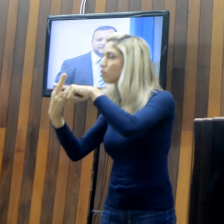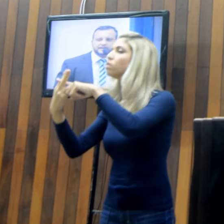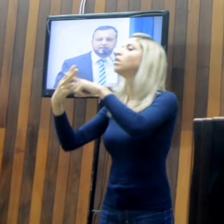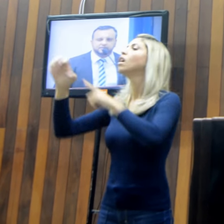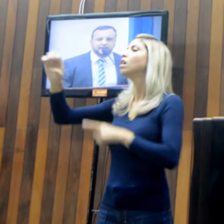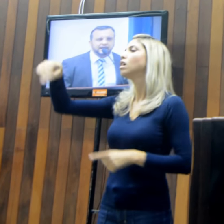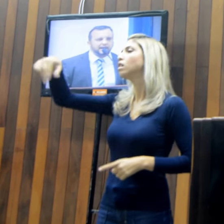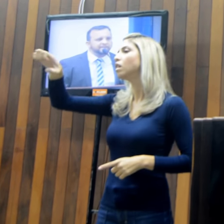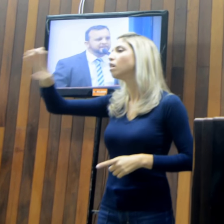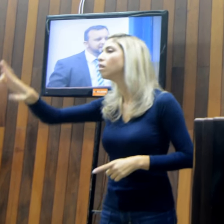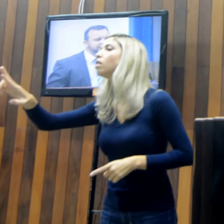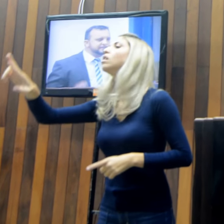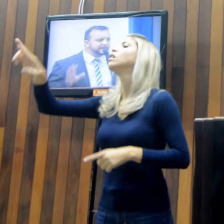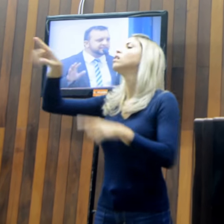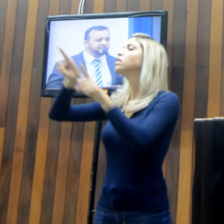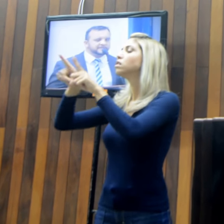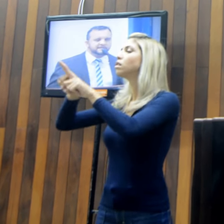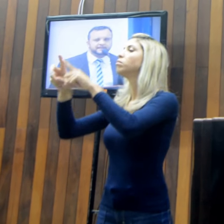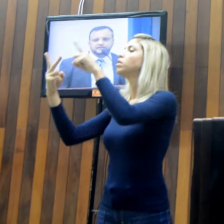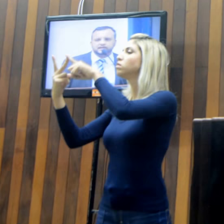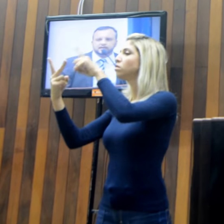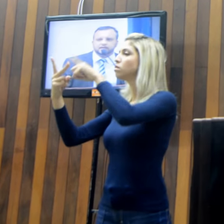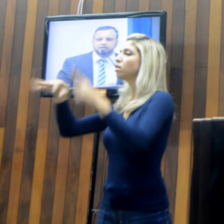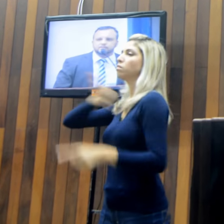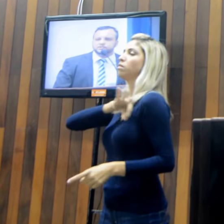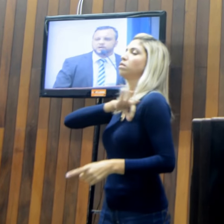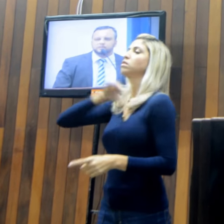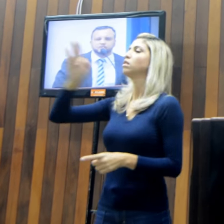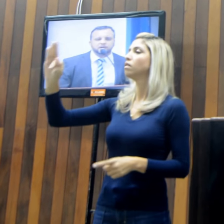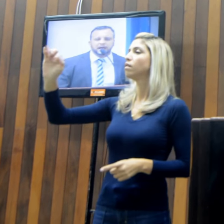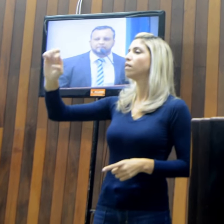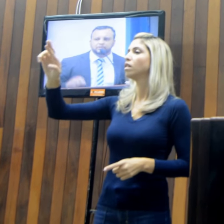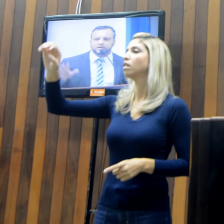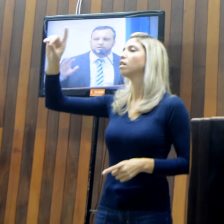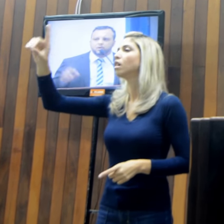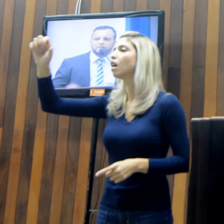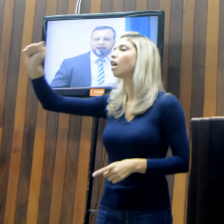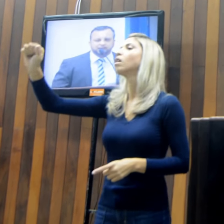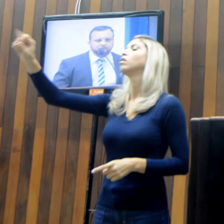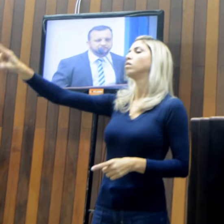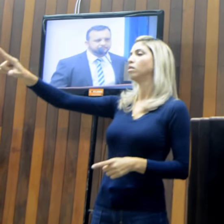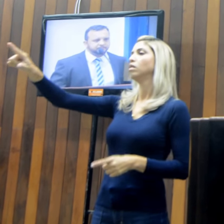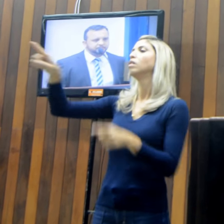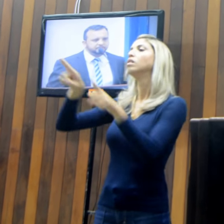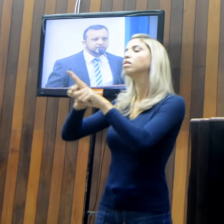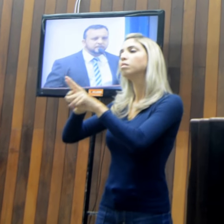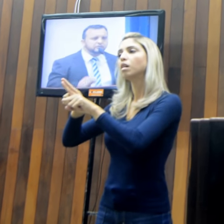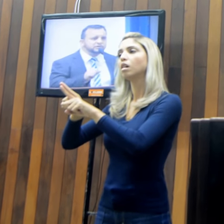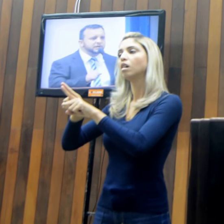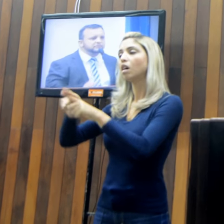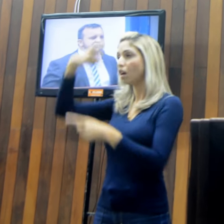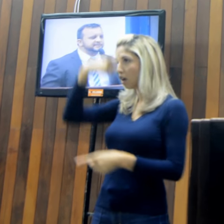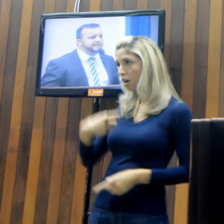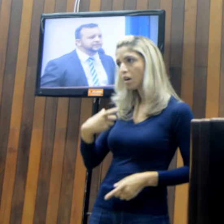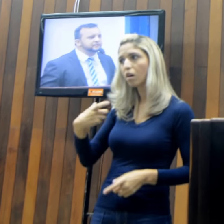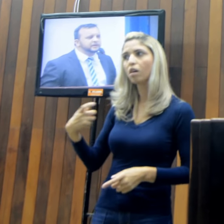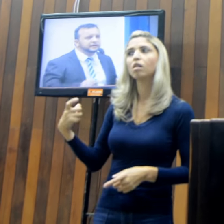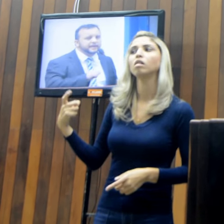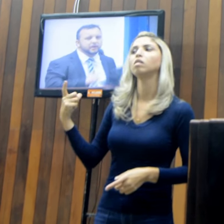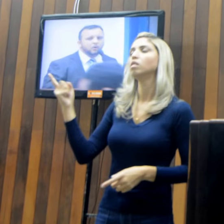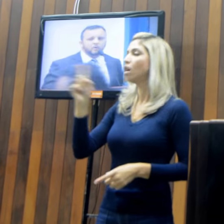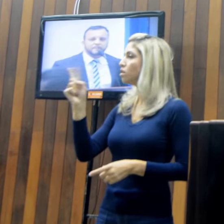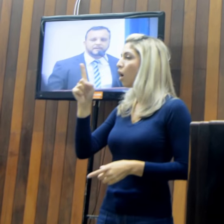Polícia Federal de Macaé. Veja bem, senhor presidente, não estamos apontando culpados, não estamos dizendo